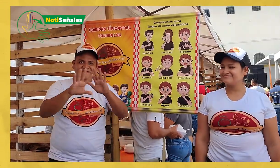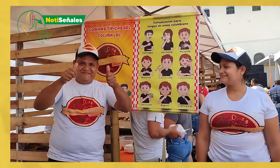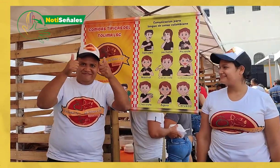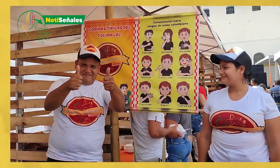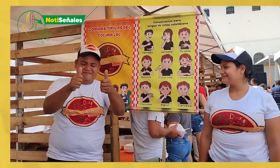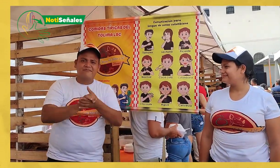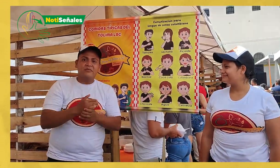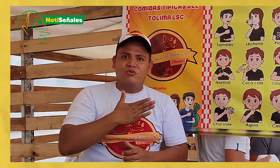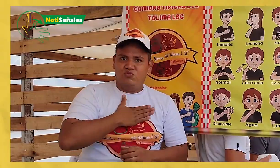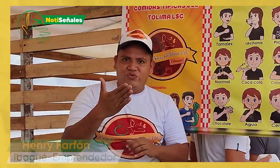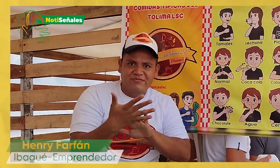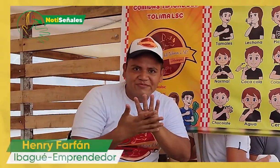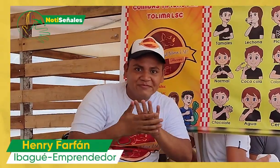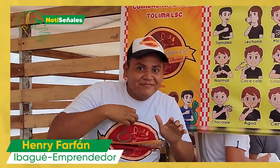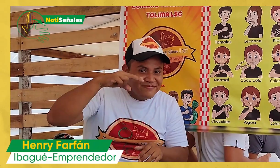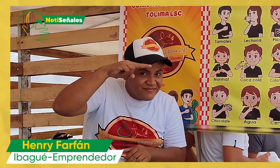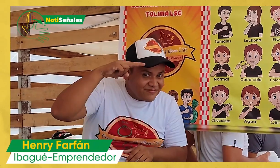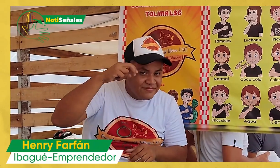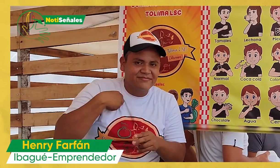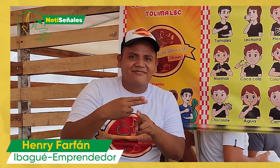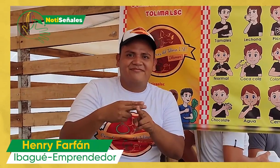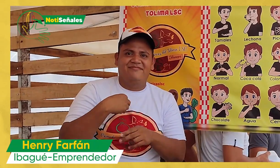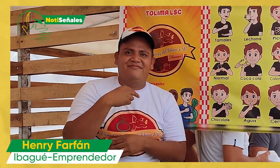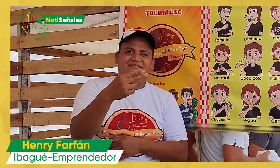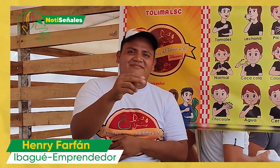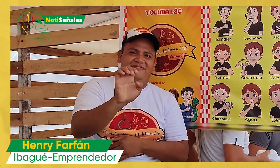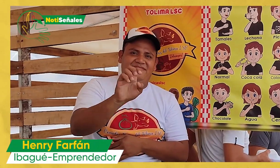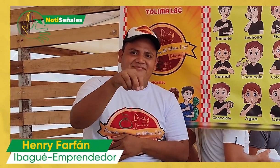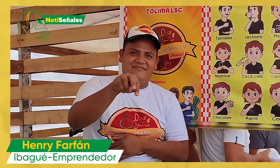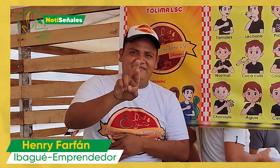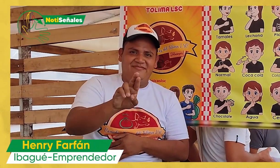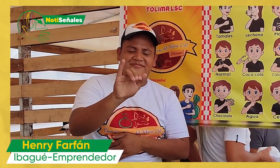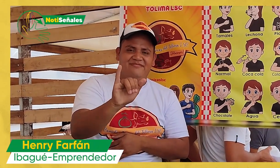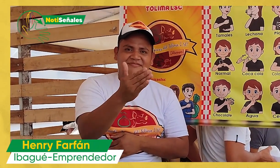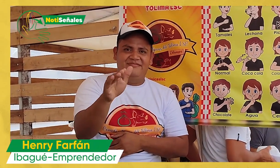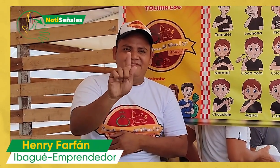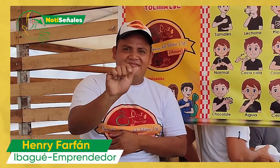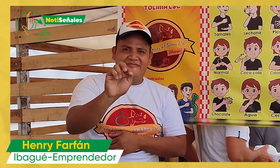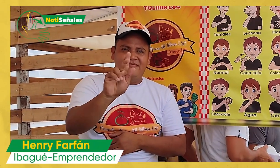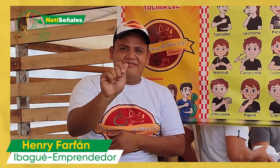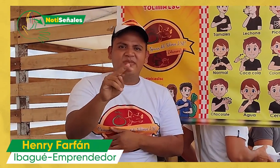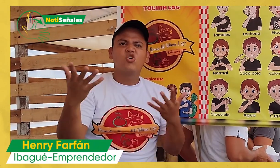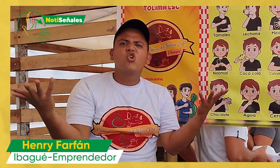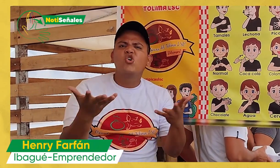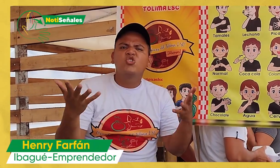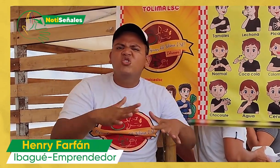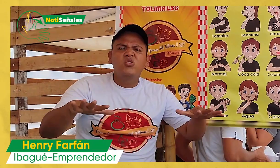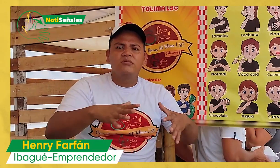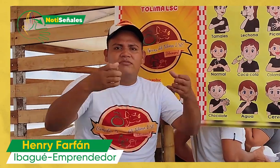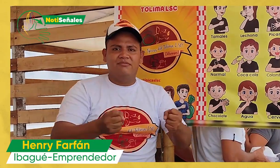Hola, un cordial saludo para todos. Mucho gusto, esta es mi seña y mi nombre es Henry Farfán. Me encuentro en